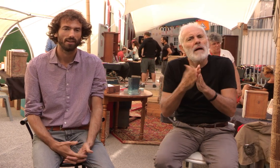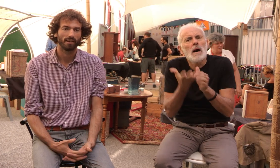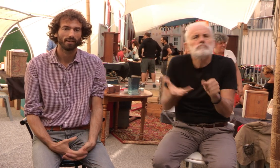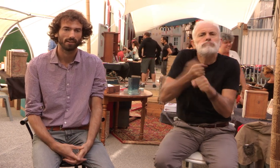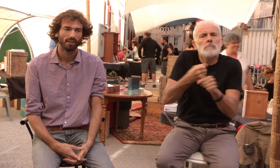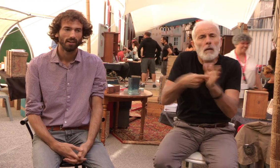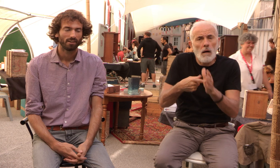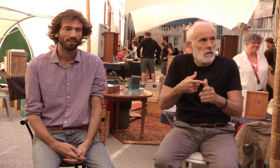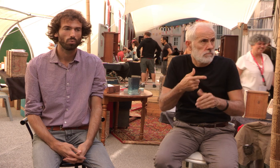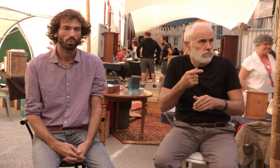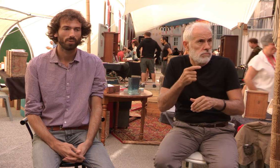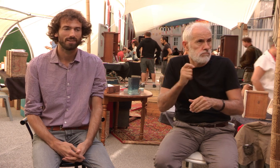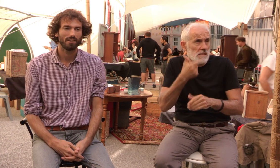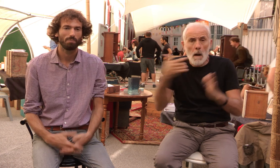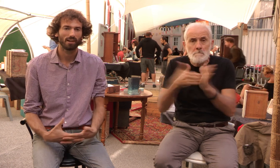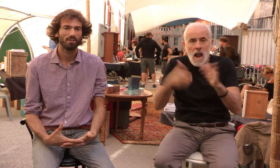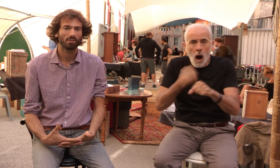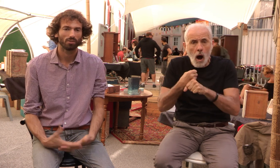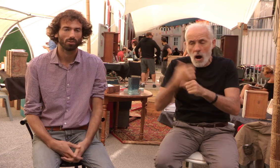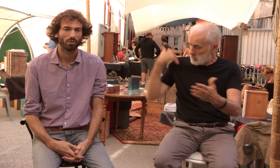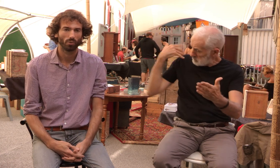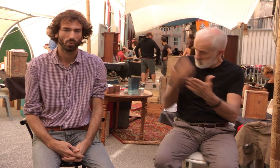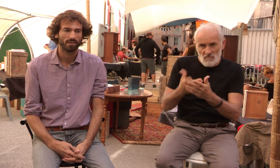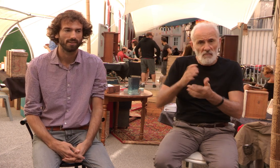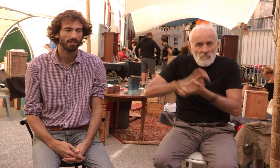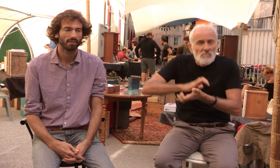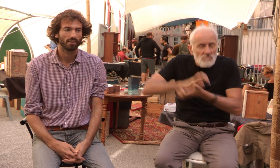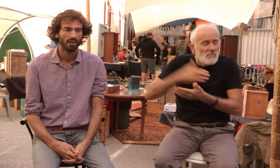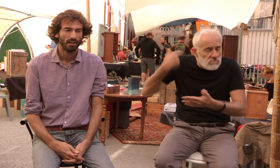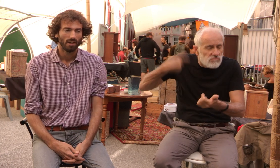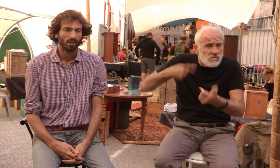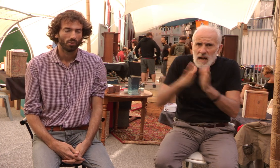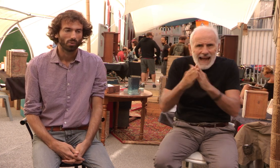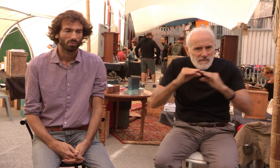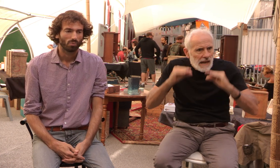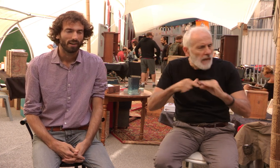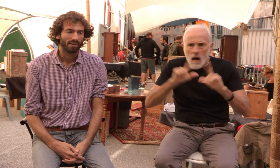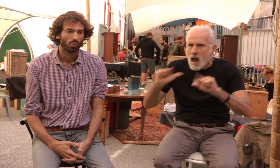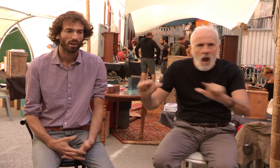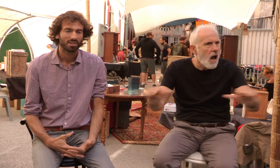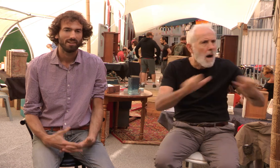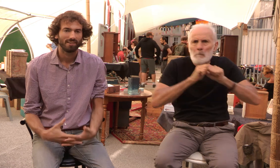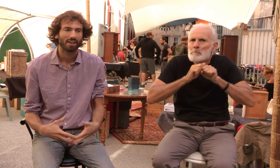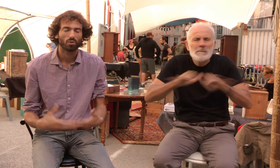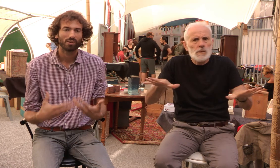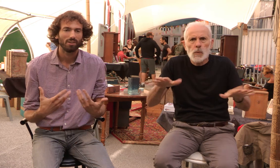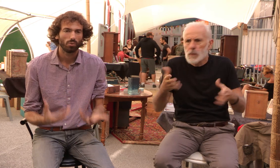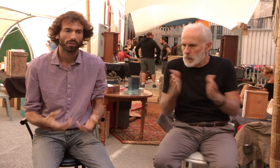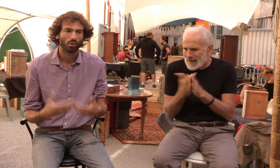millénaire et qui est toujours aussi prégnant dans nos sociétés. Donc, voilà, c'est un ouvrage qui, c'est quelque chose qui dure,'est un